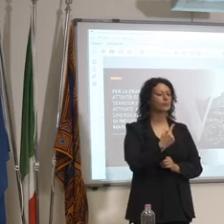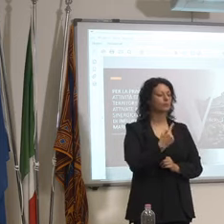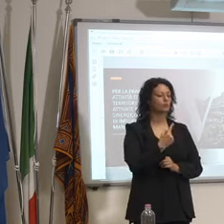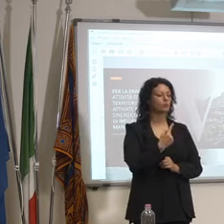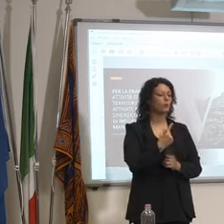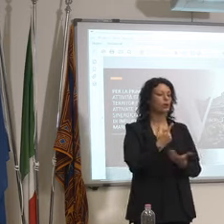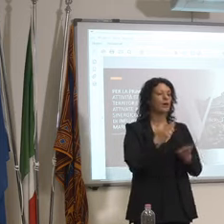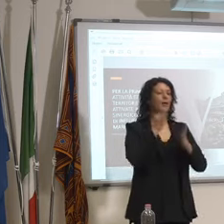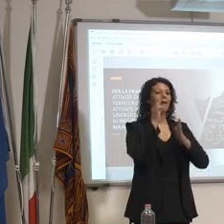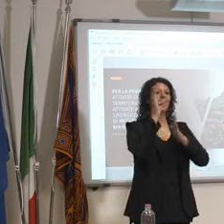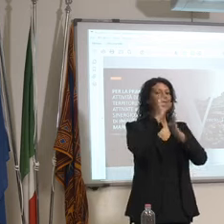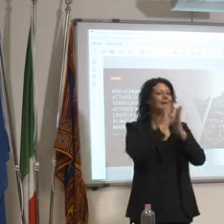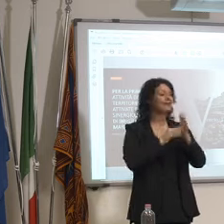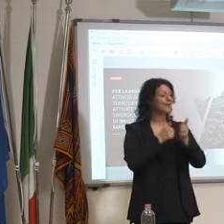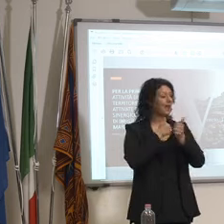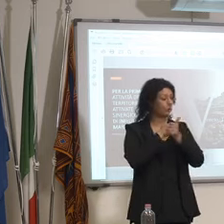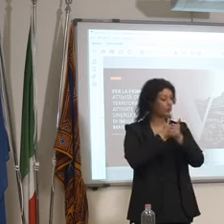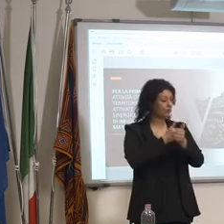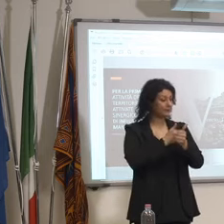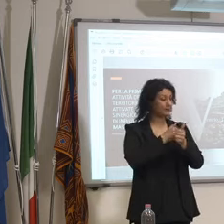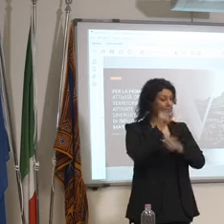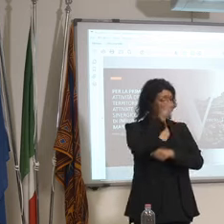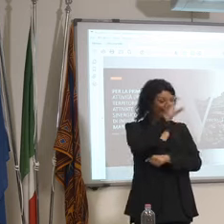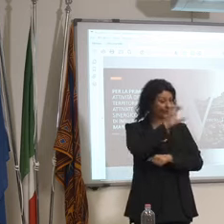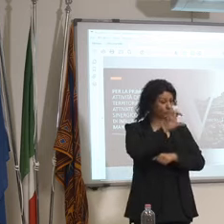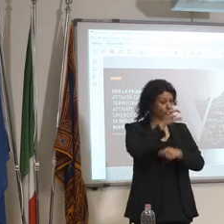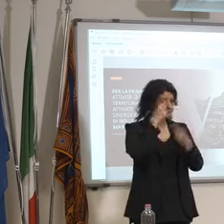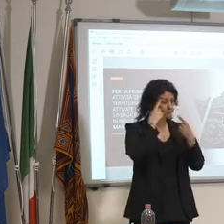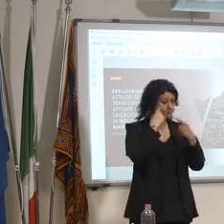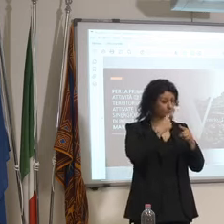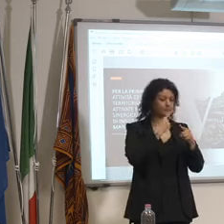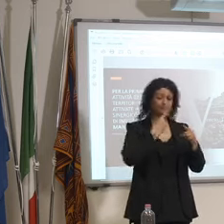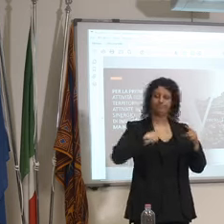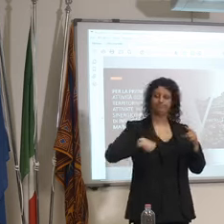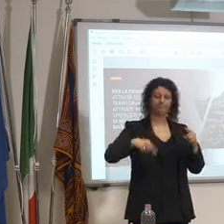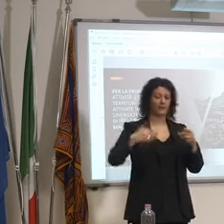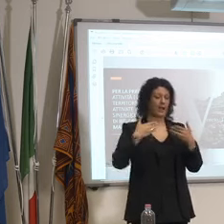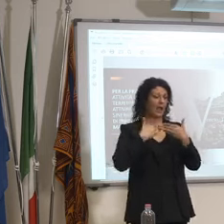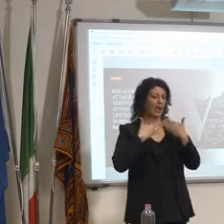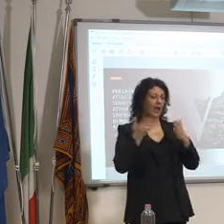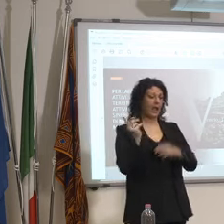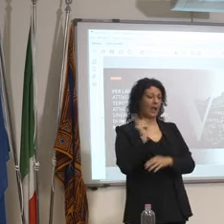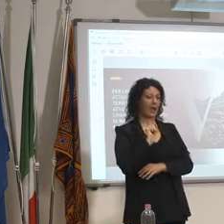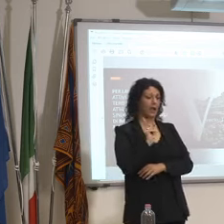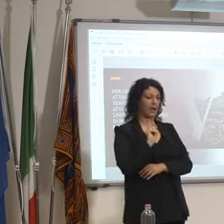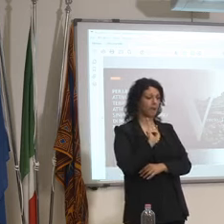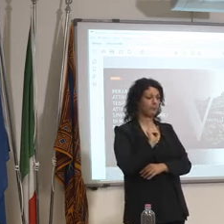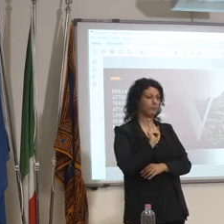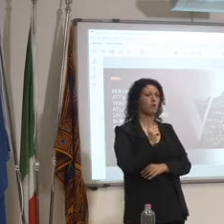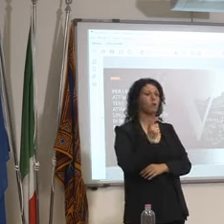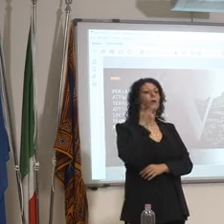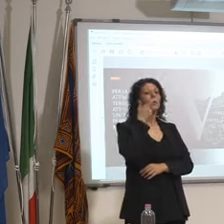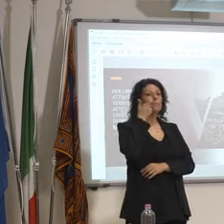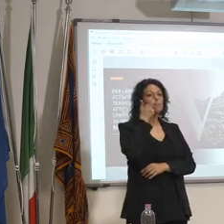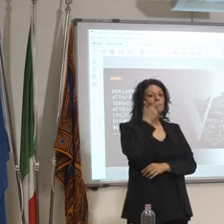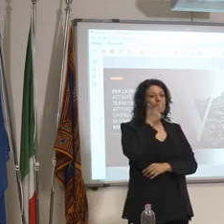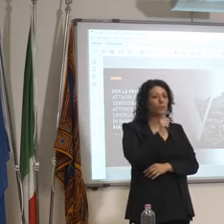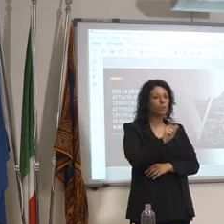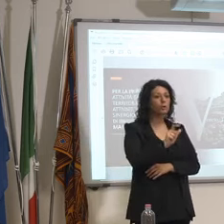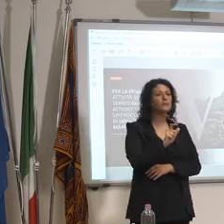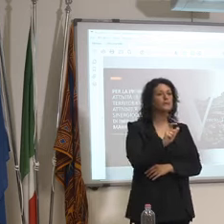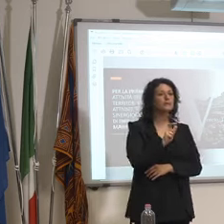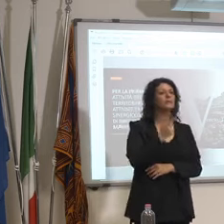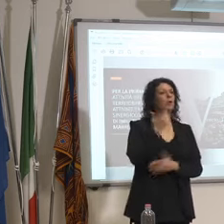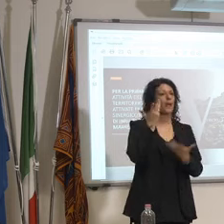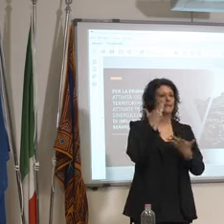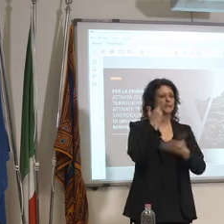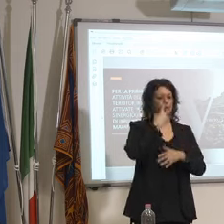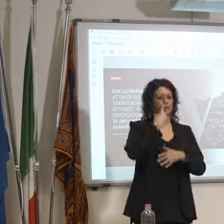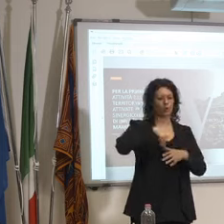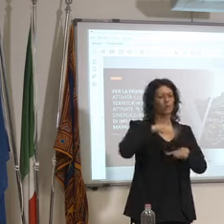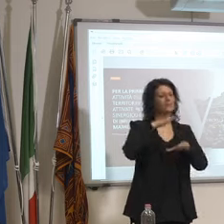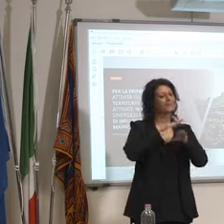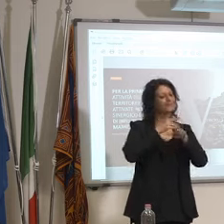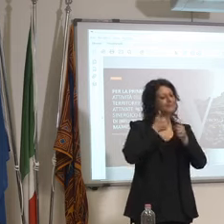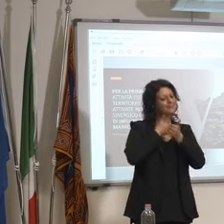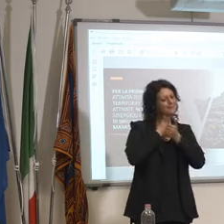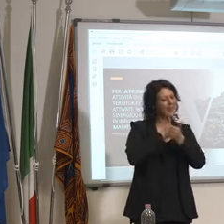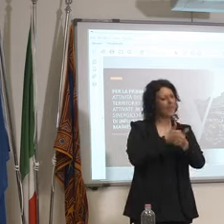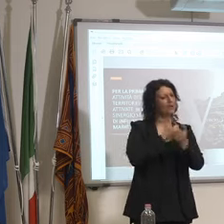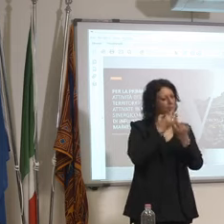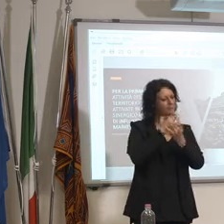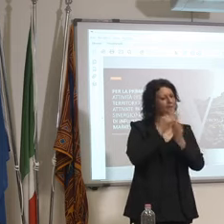attuali della legione e le disposizioni perché dicono anche se noi attuiamo tutte le linee guida ci atteniamo a queste